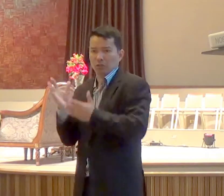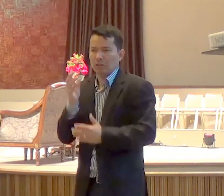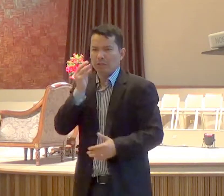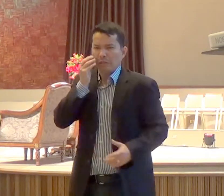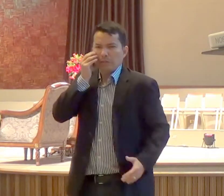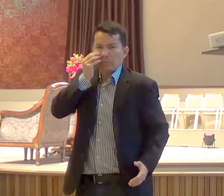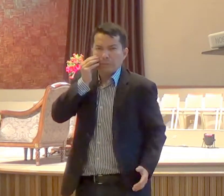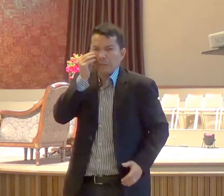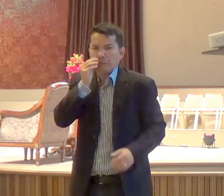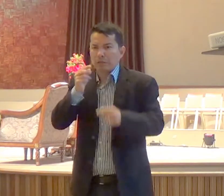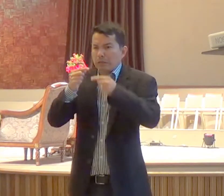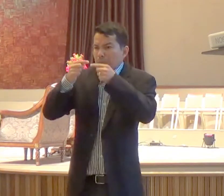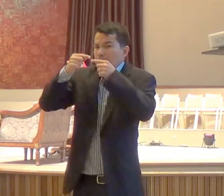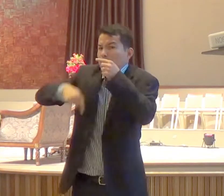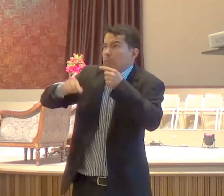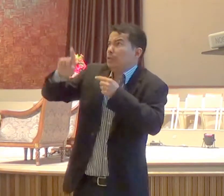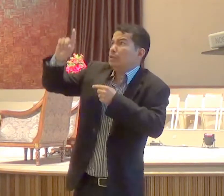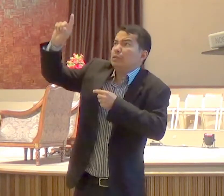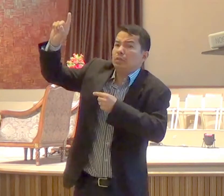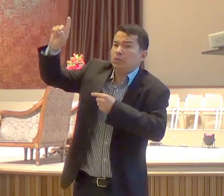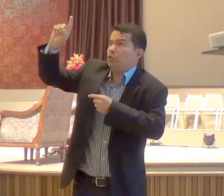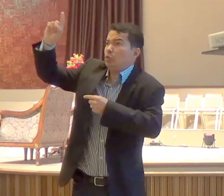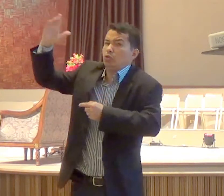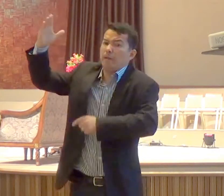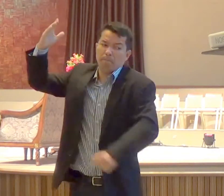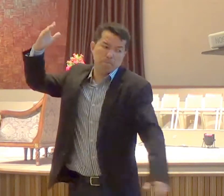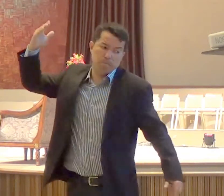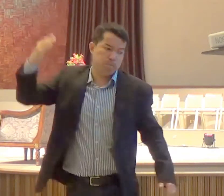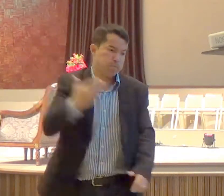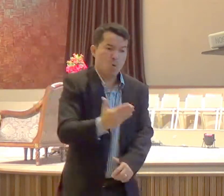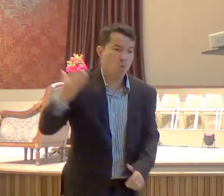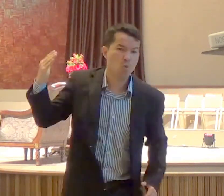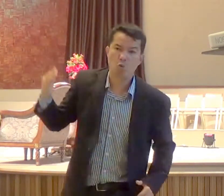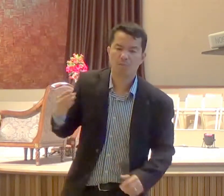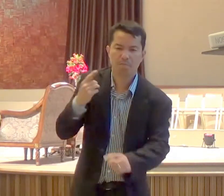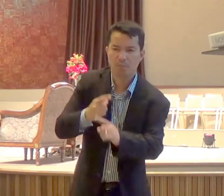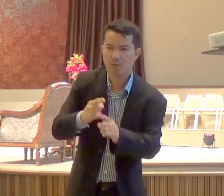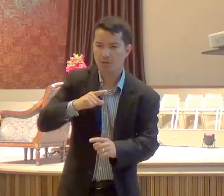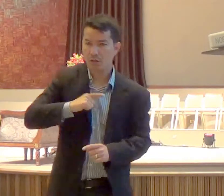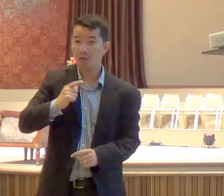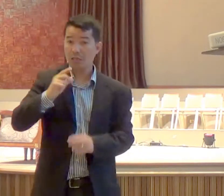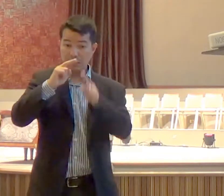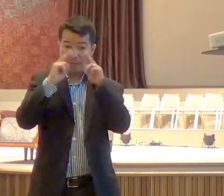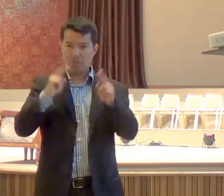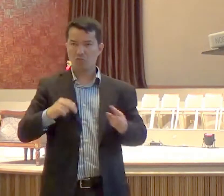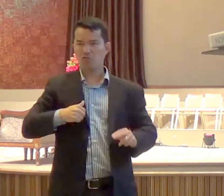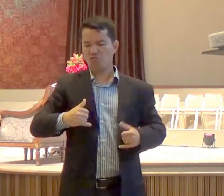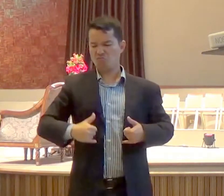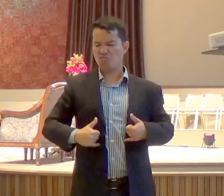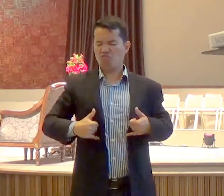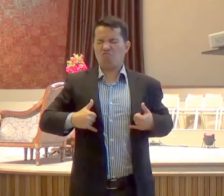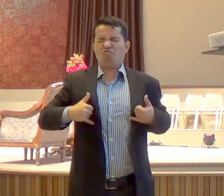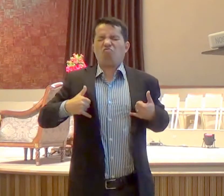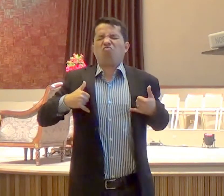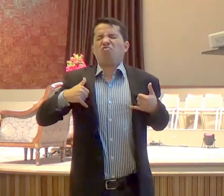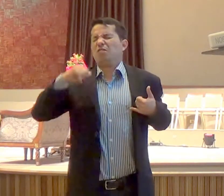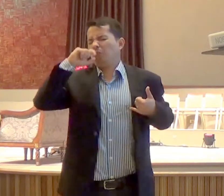com Deus, ele havia se sentido, a melhor pessoa do mundo, se achava, era o tal, era o cara,